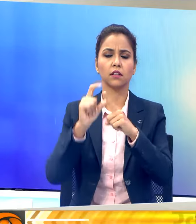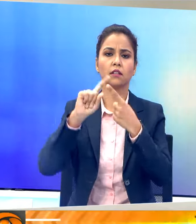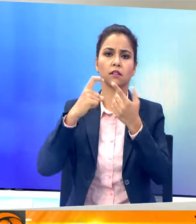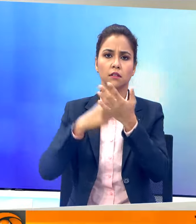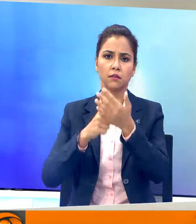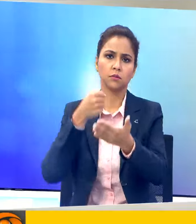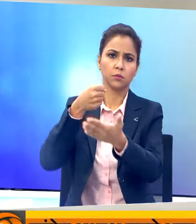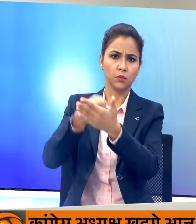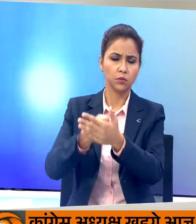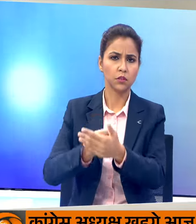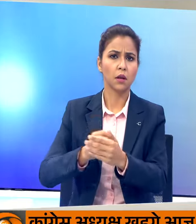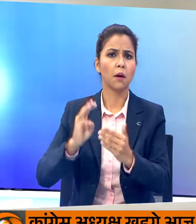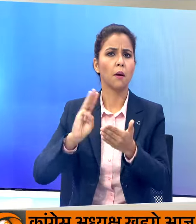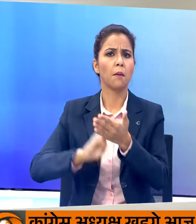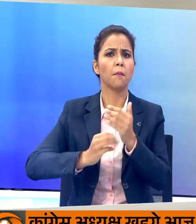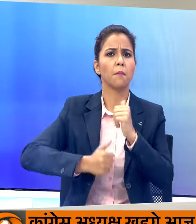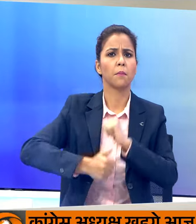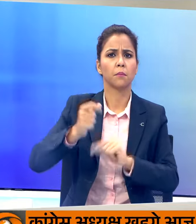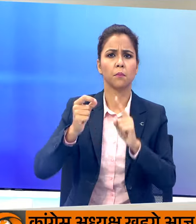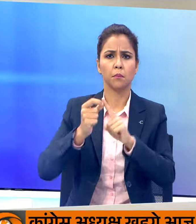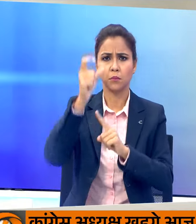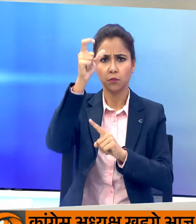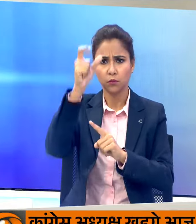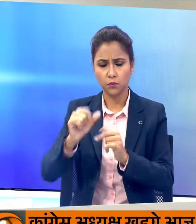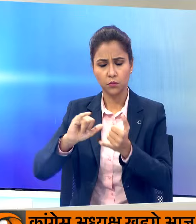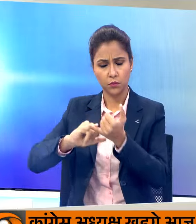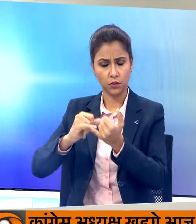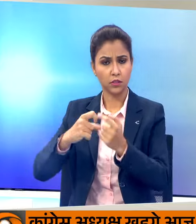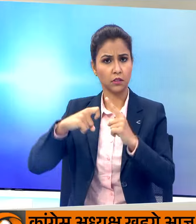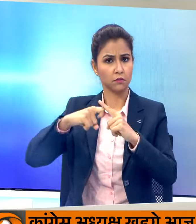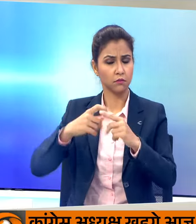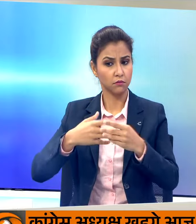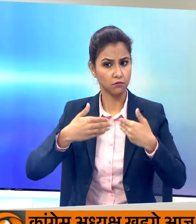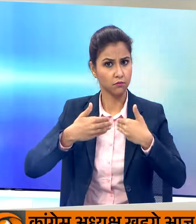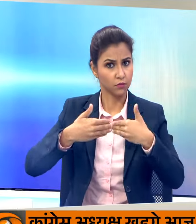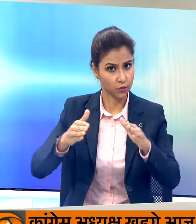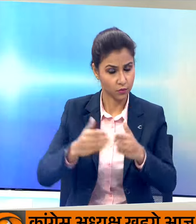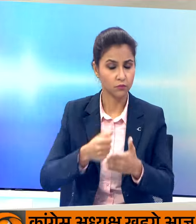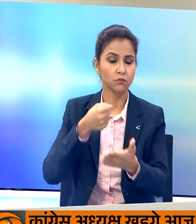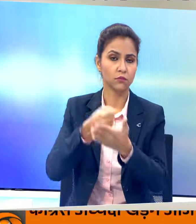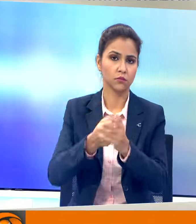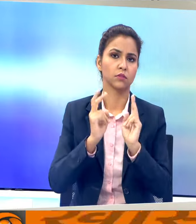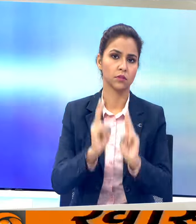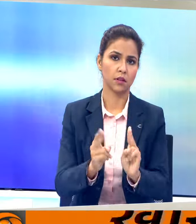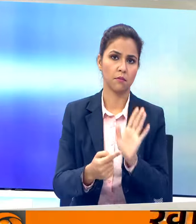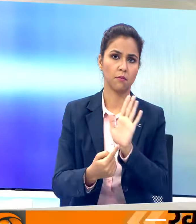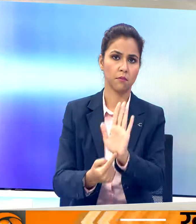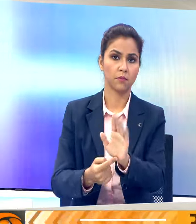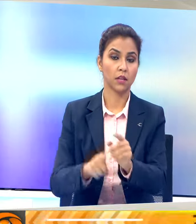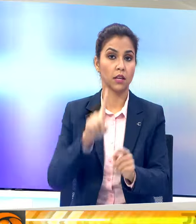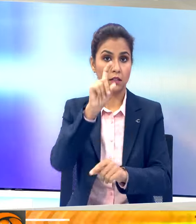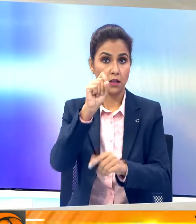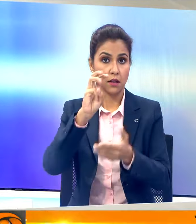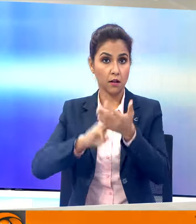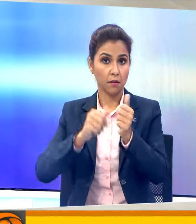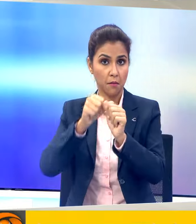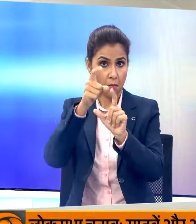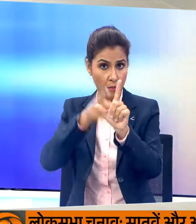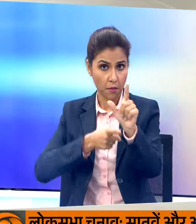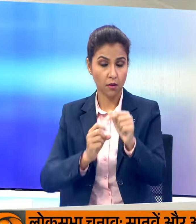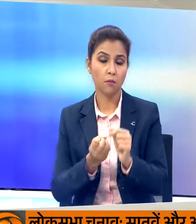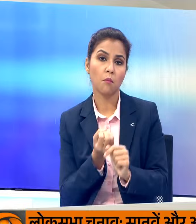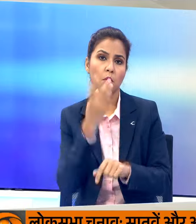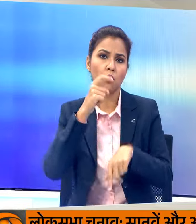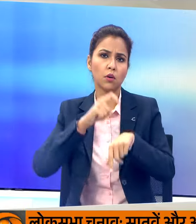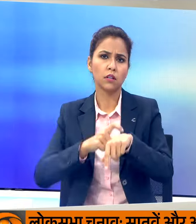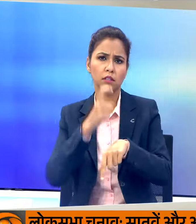मुख्यमंत्री पुश्कर सिंग धामी केदारना धाम के कपाट खुलने पर मौजूत रहेंगे दस मई को सुभा साथ बजे